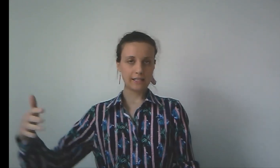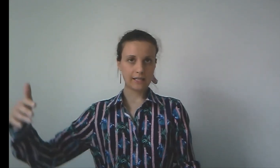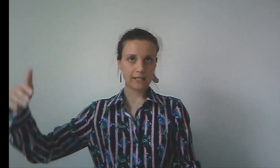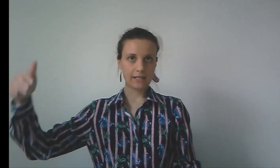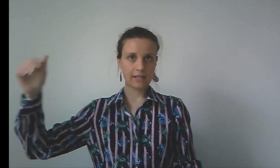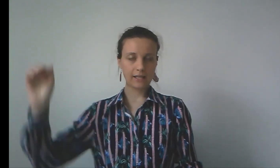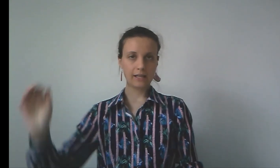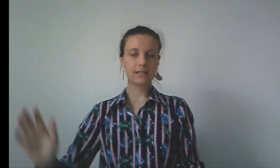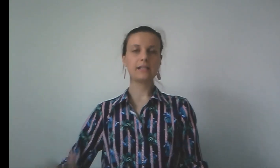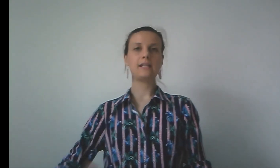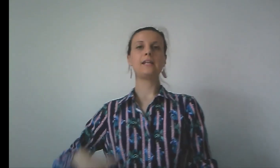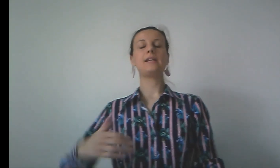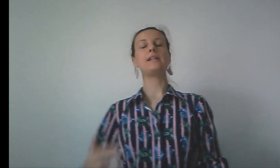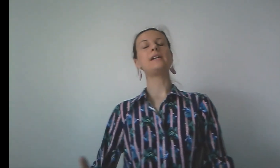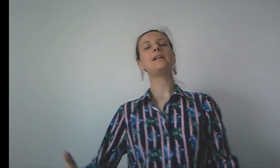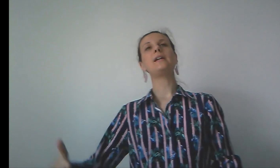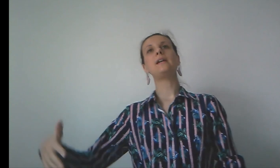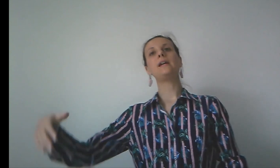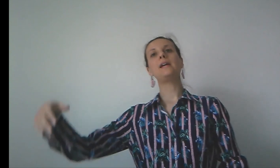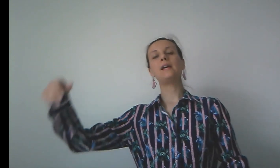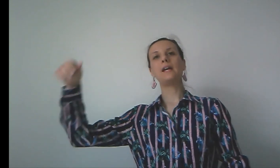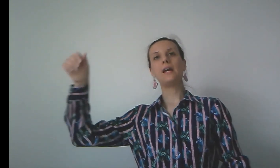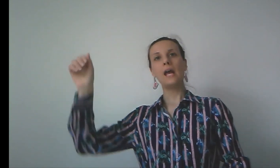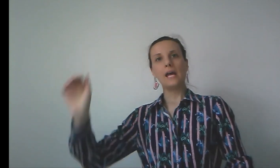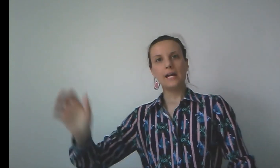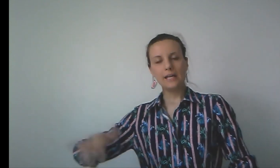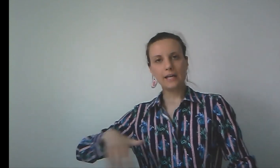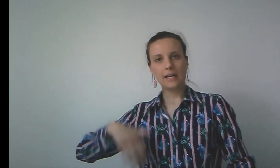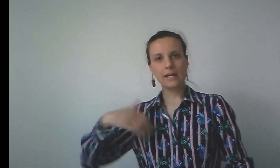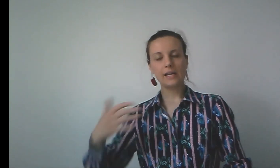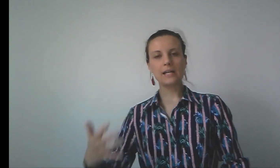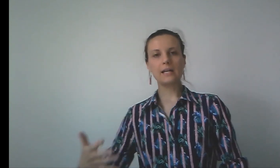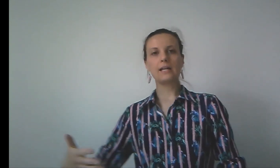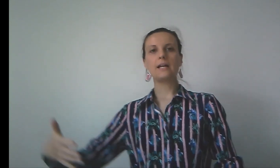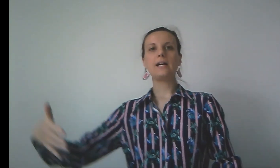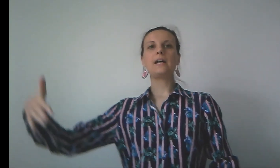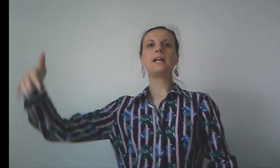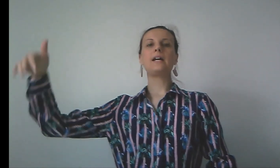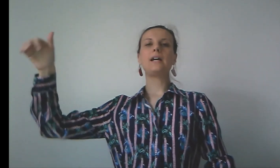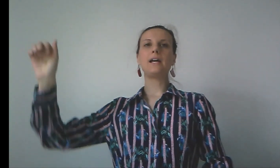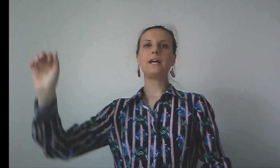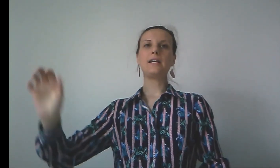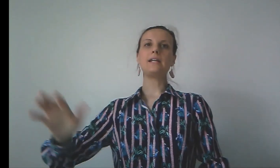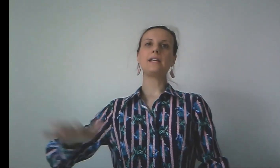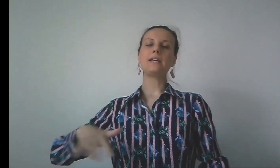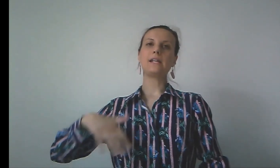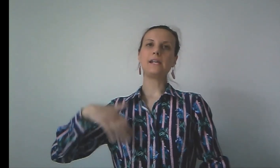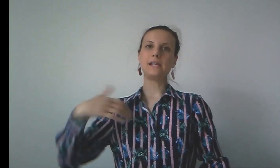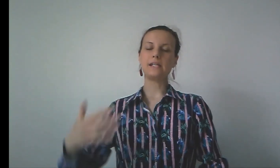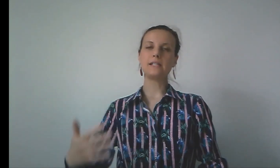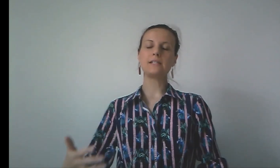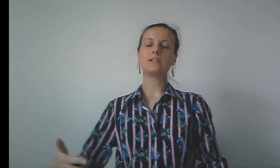Quelle est l'un de ?